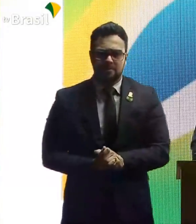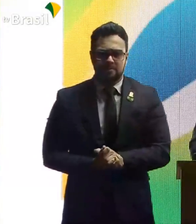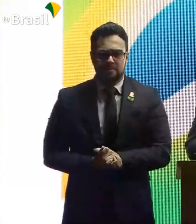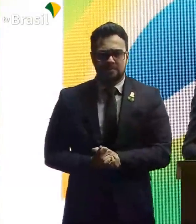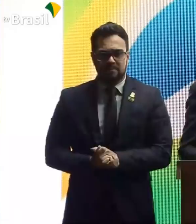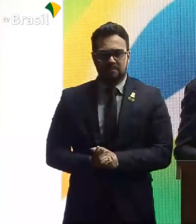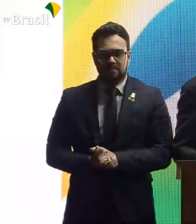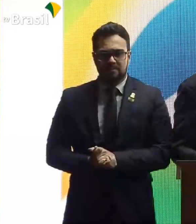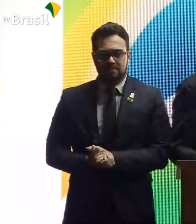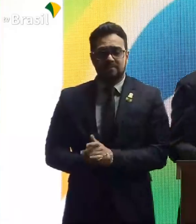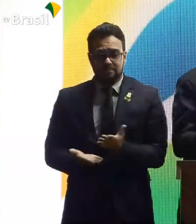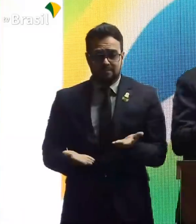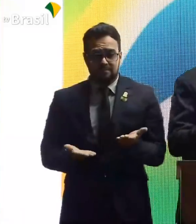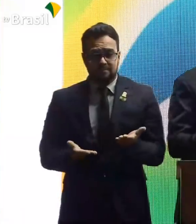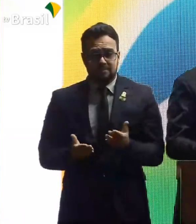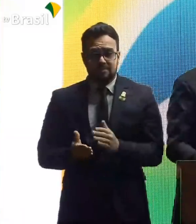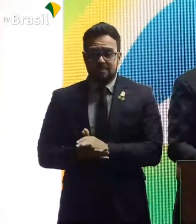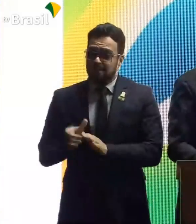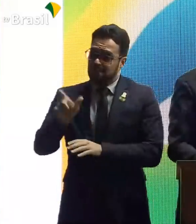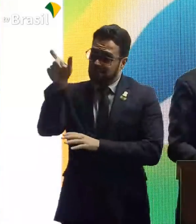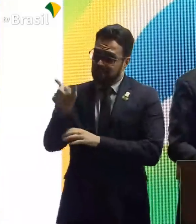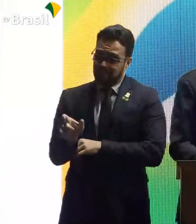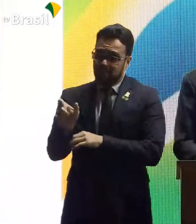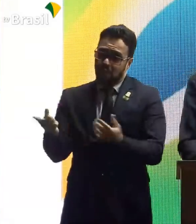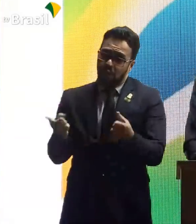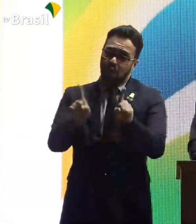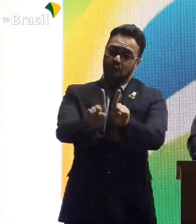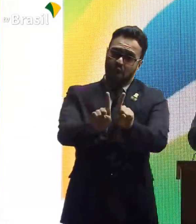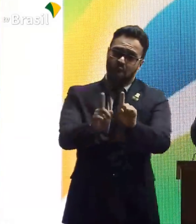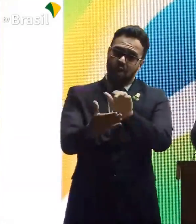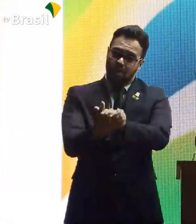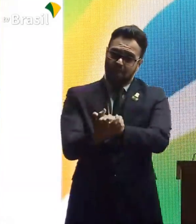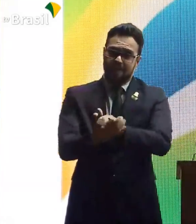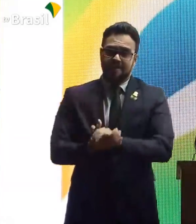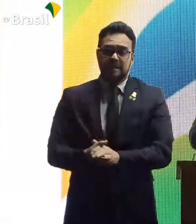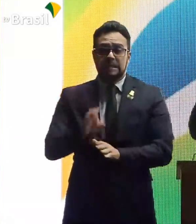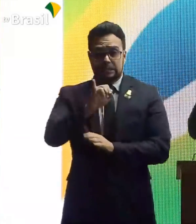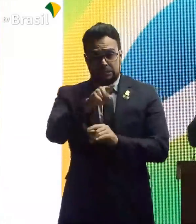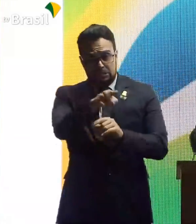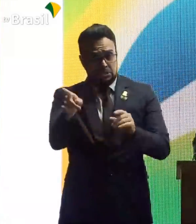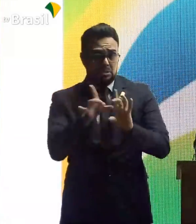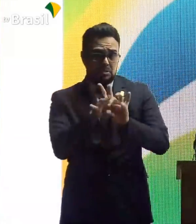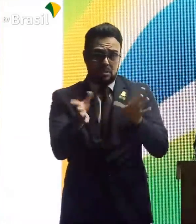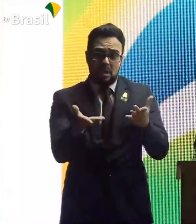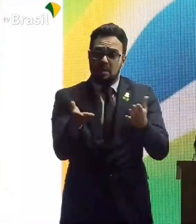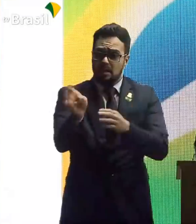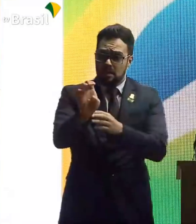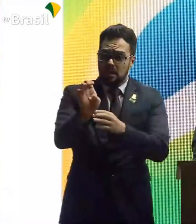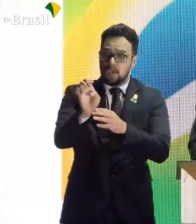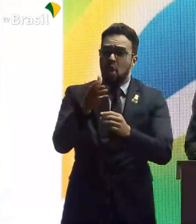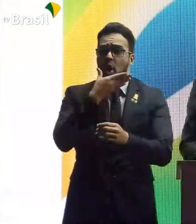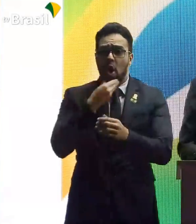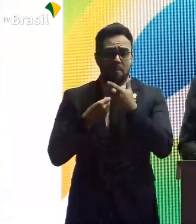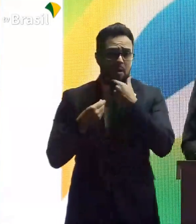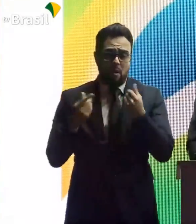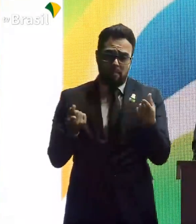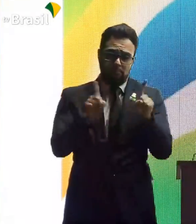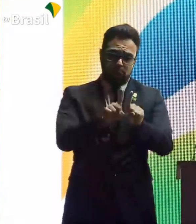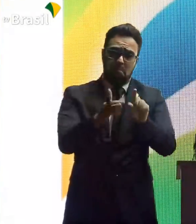companheira. Quem quer ter um homem com um marido, pode ter. Vai cuidar, não tem problema nenhum.